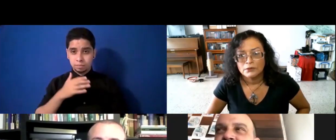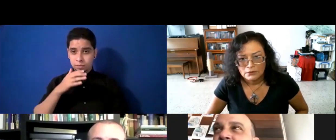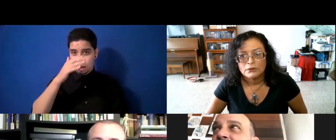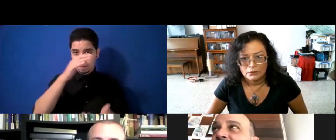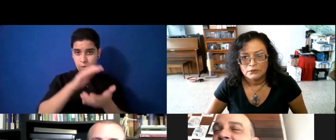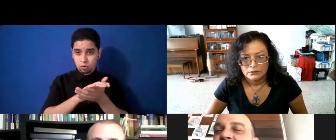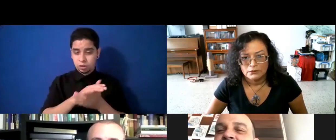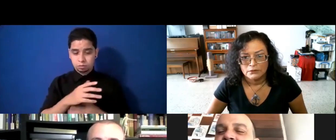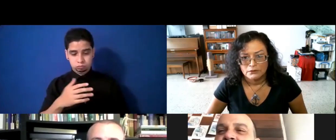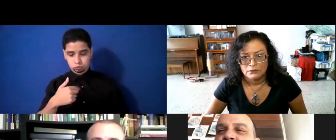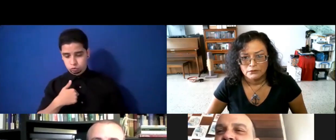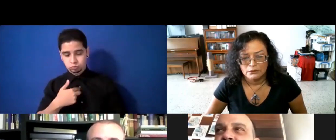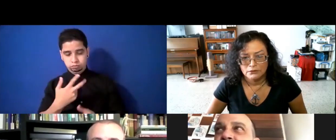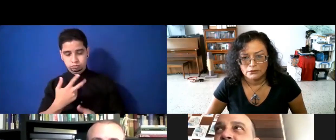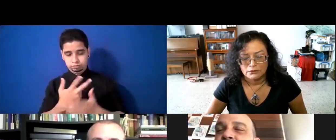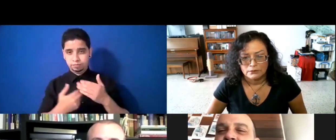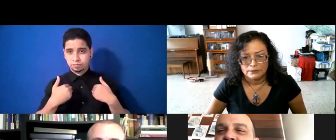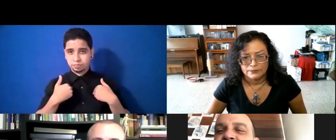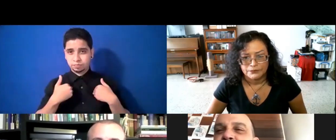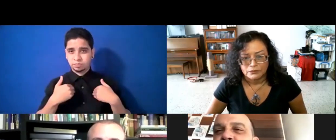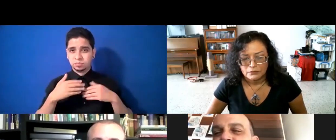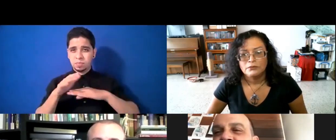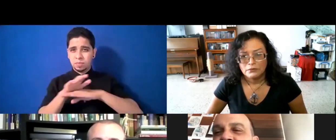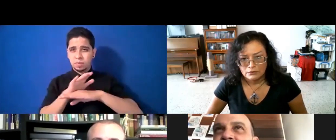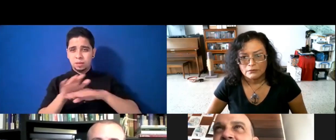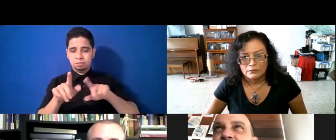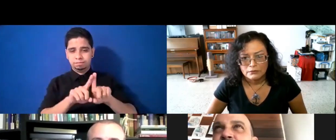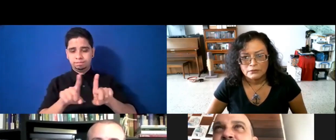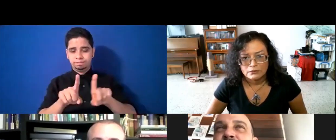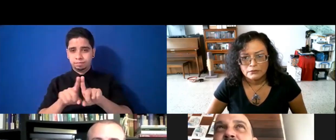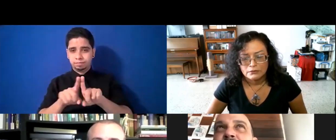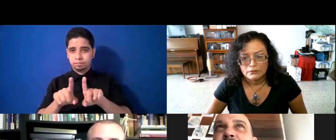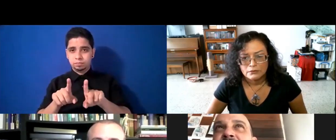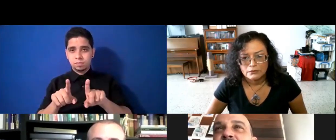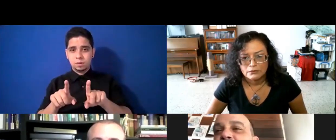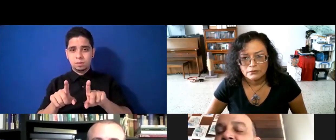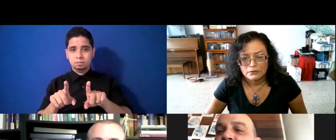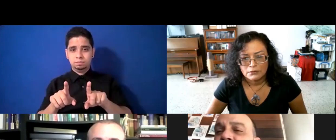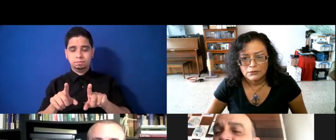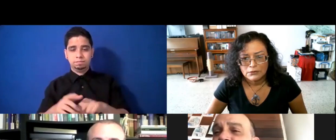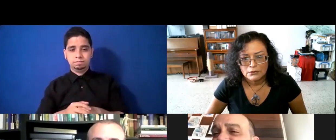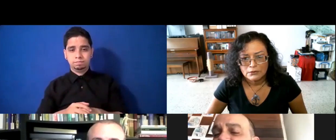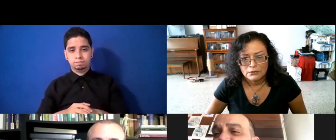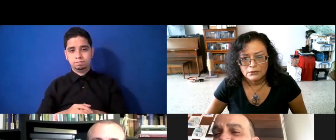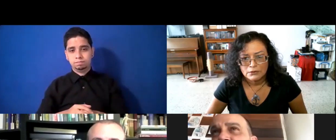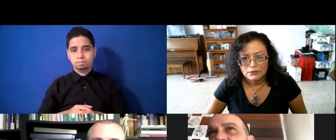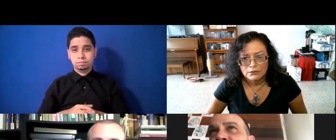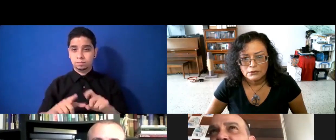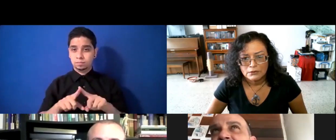durante nuestro tiempo, de verdad, juntos. Pero es ahora que empezamos, o ahora no, ya